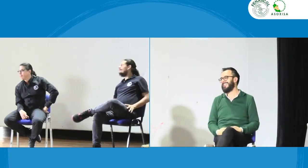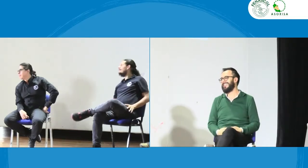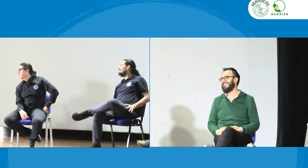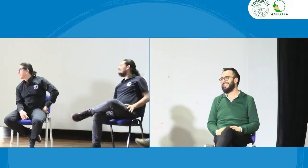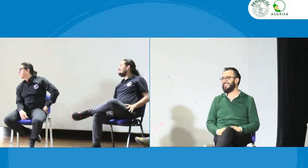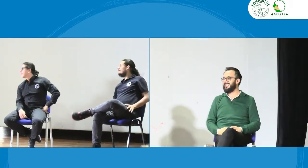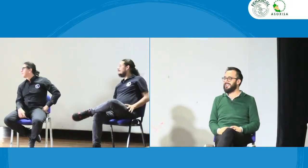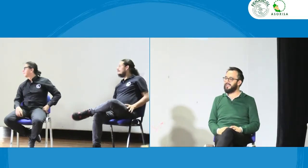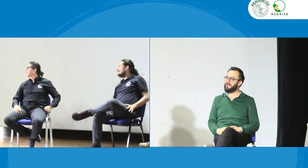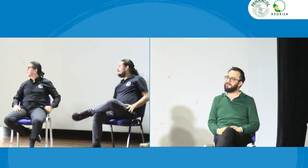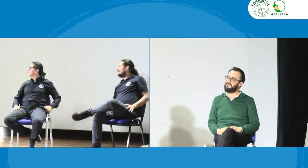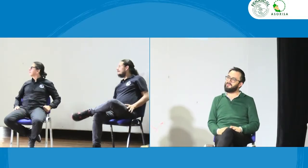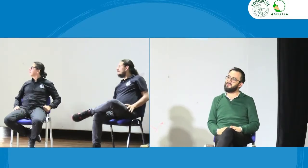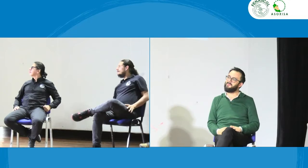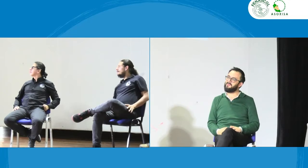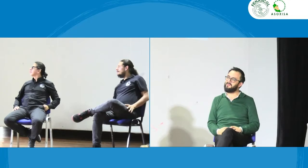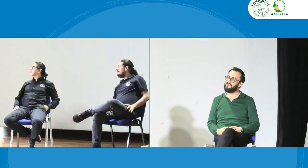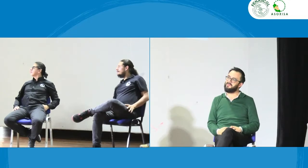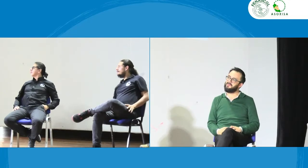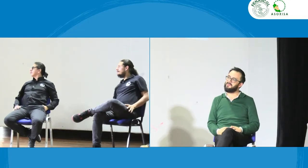intérpretes con varios roles tenemos que repensarlo